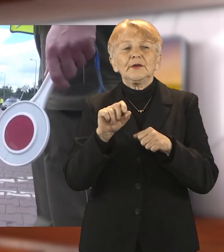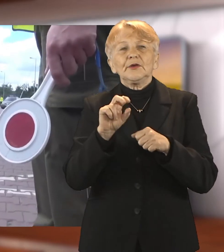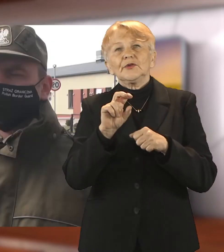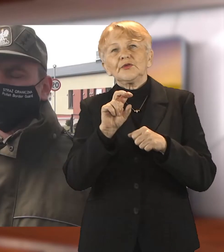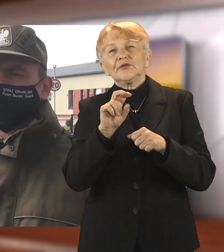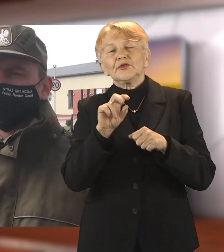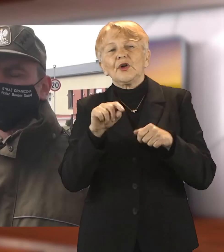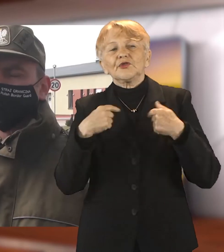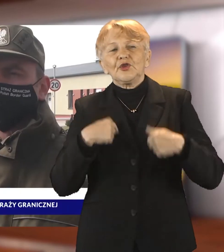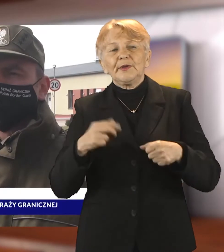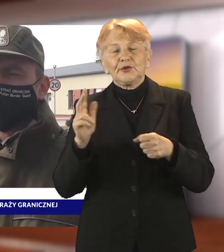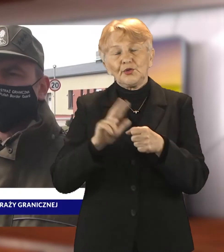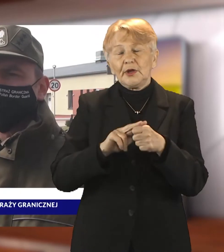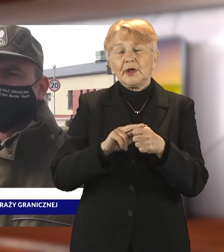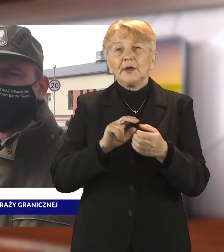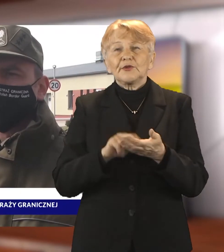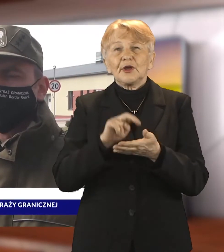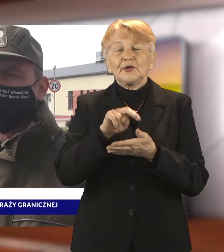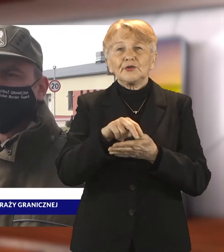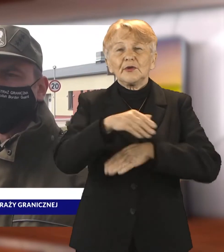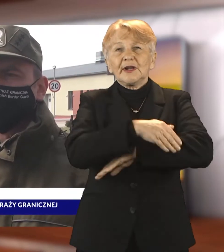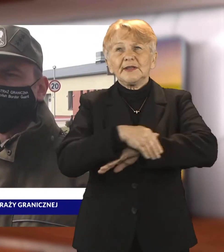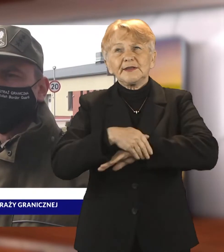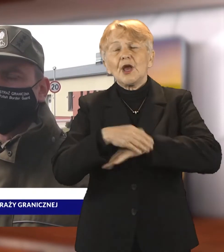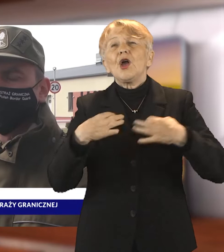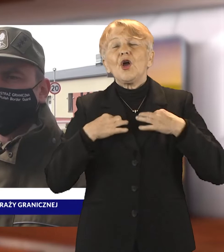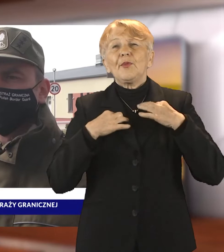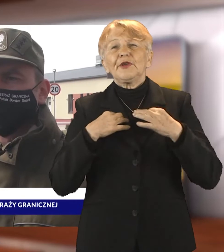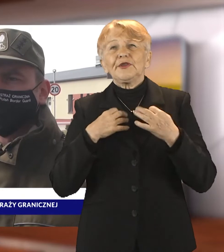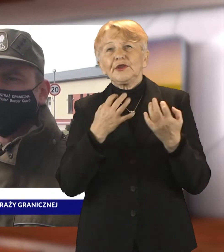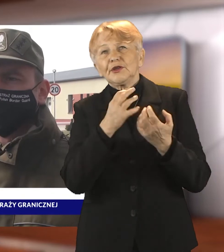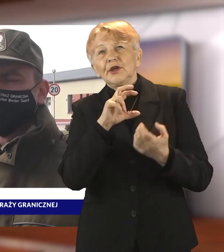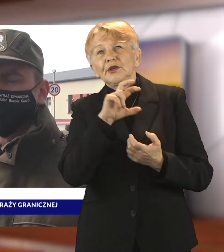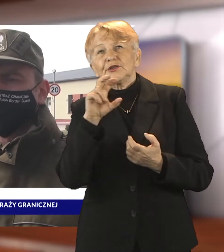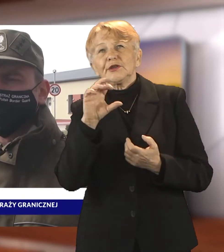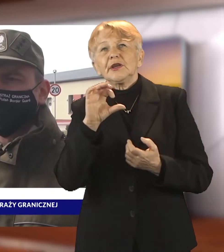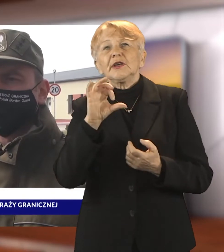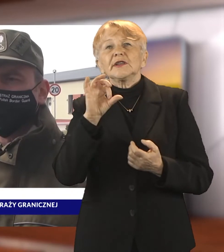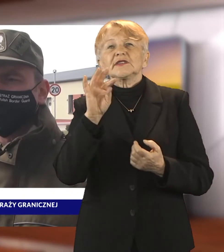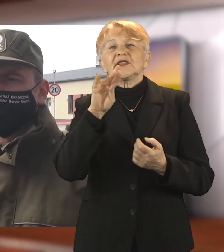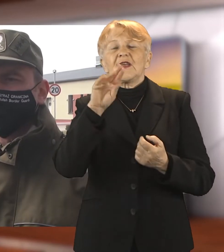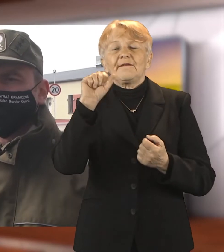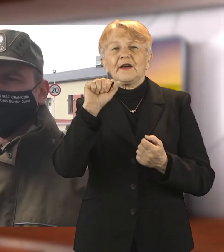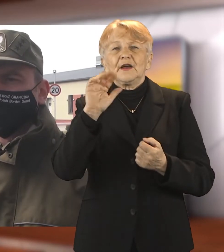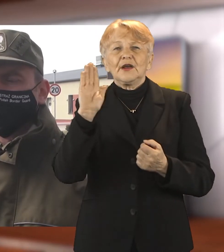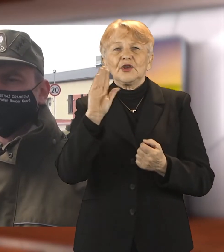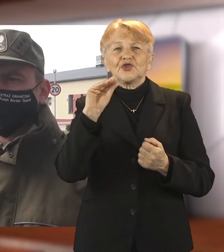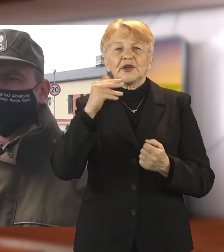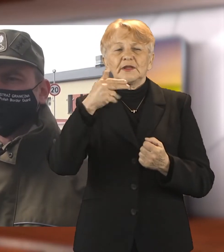spoza niej. Osoby po przekroczeniu granicy państwowej z Republiki Czeskiej bądź z Republiki Słowackiej